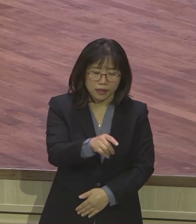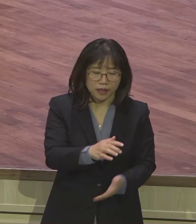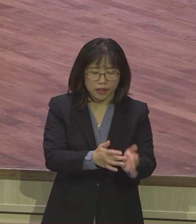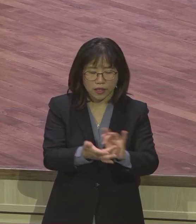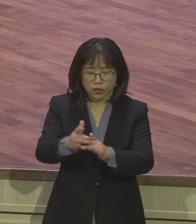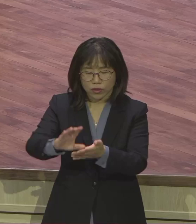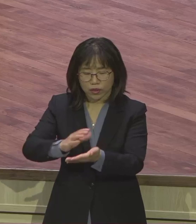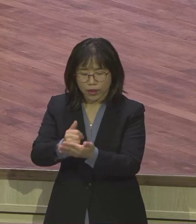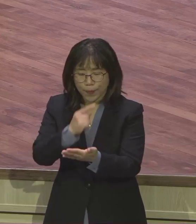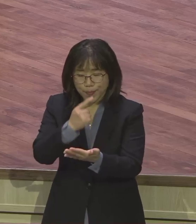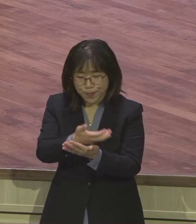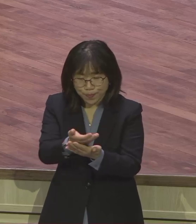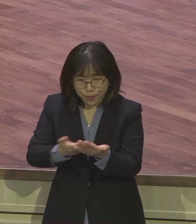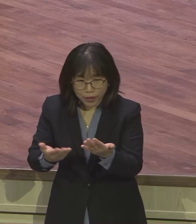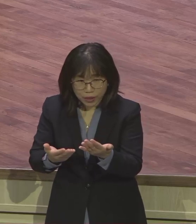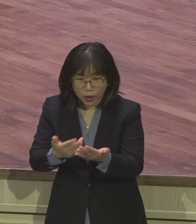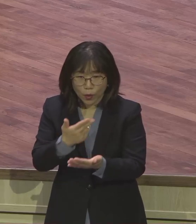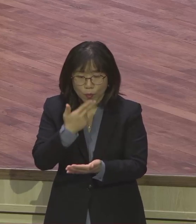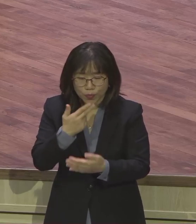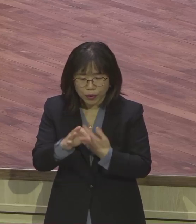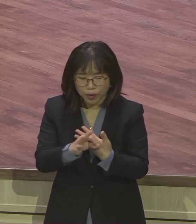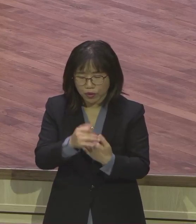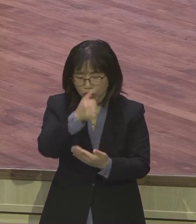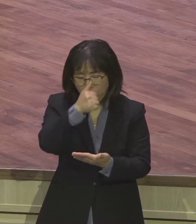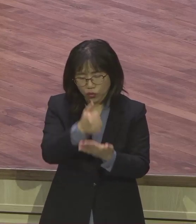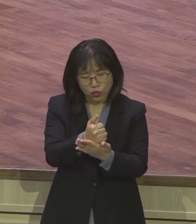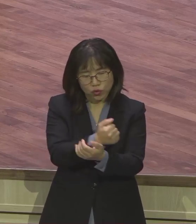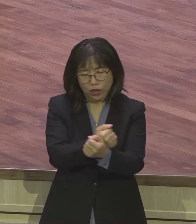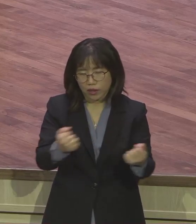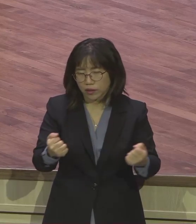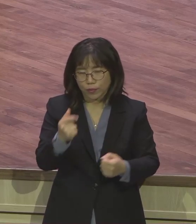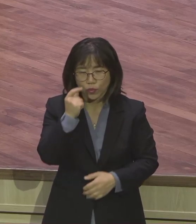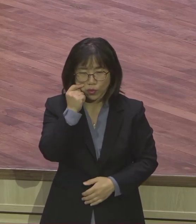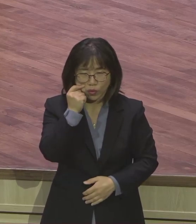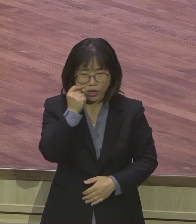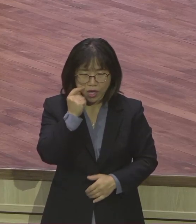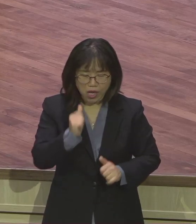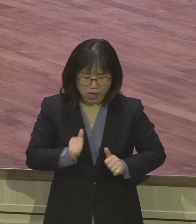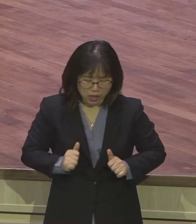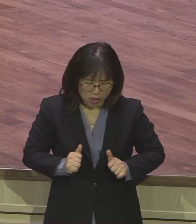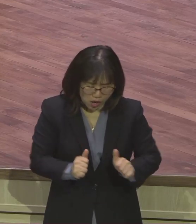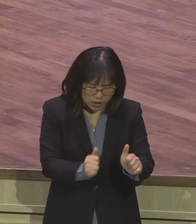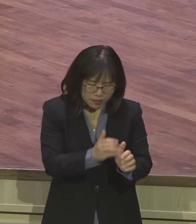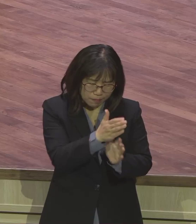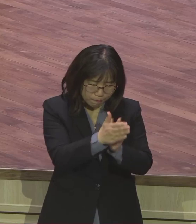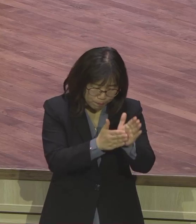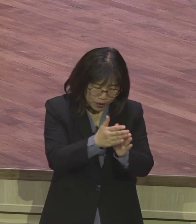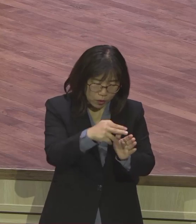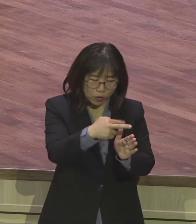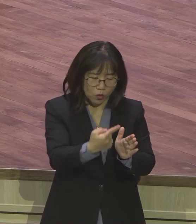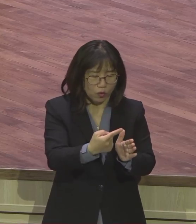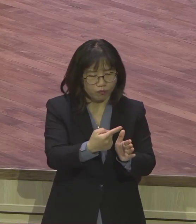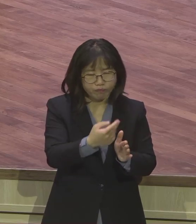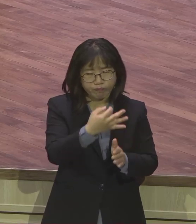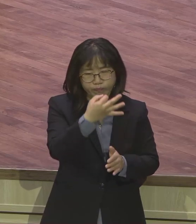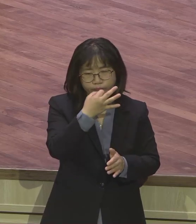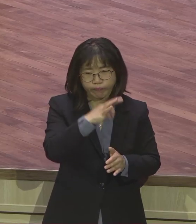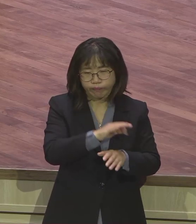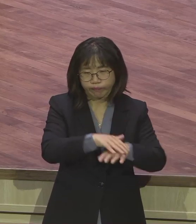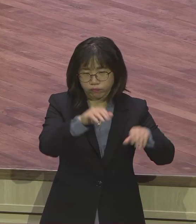절대 죄사함이 없어. 어떤 종교도 열심히 한다고 아무 필요 없어. 아무리 찾게 소용없어.